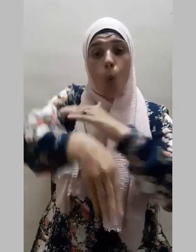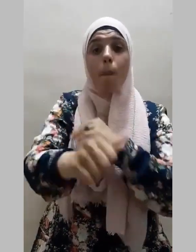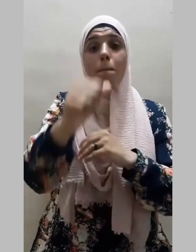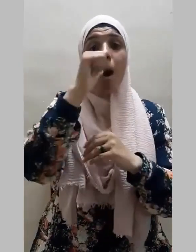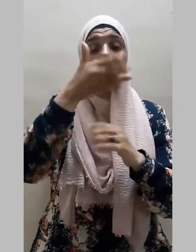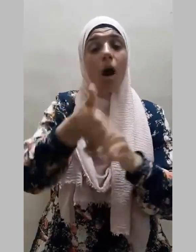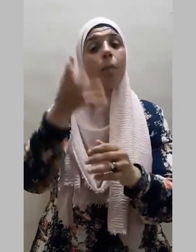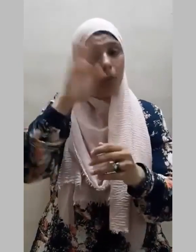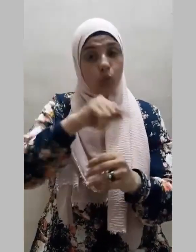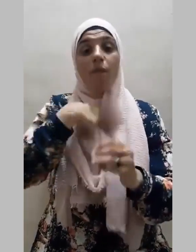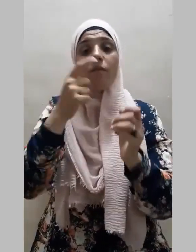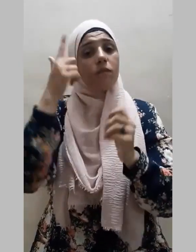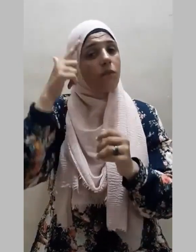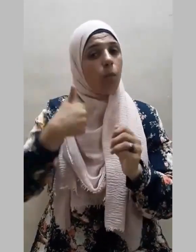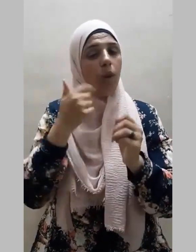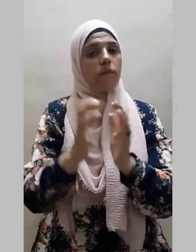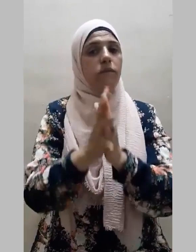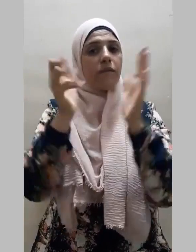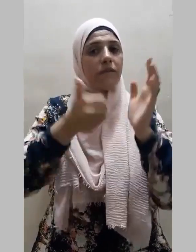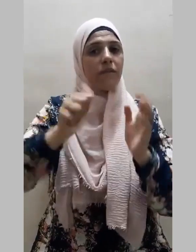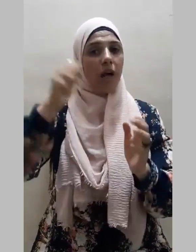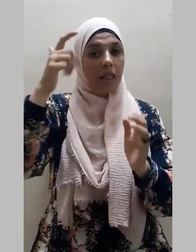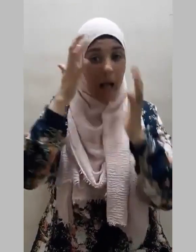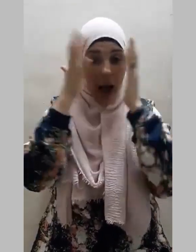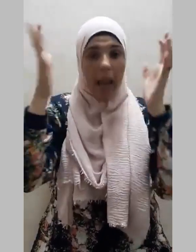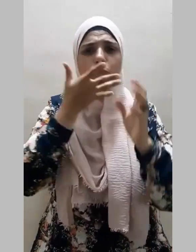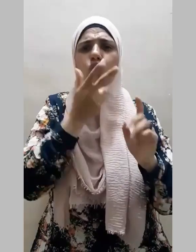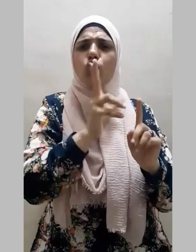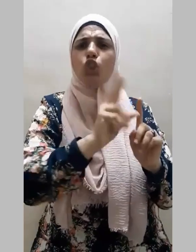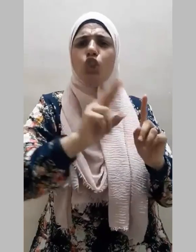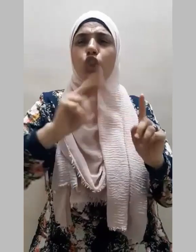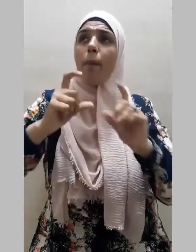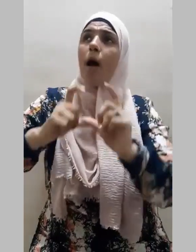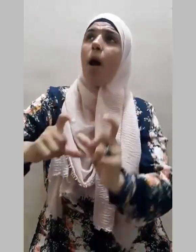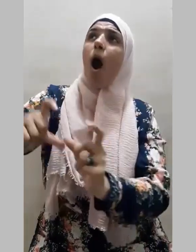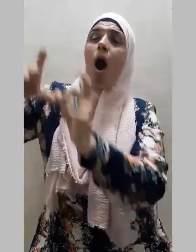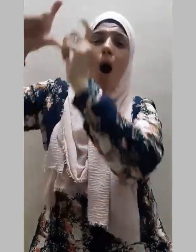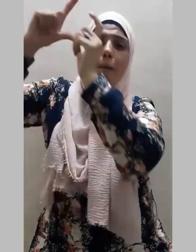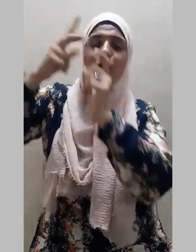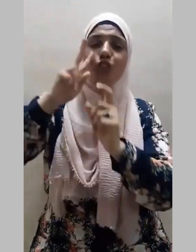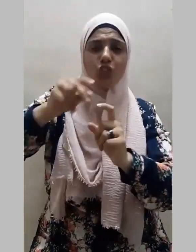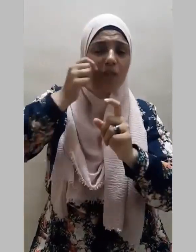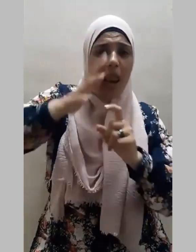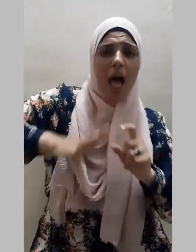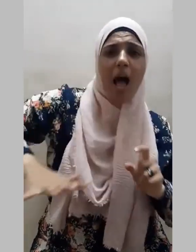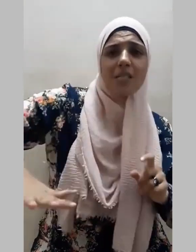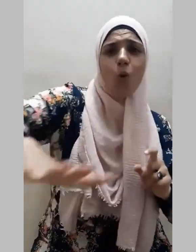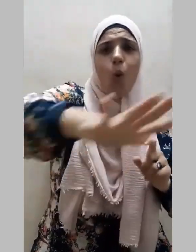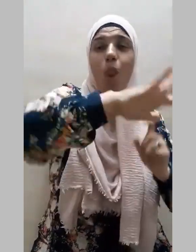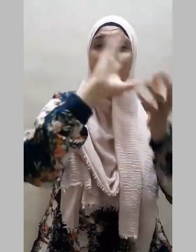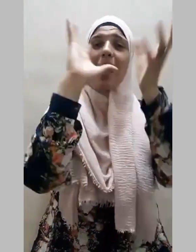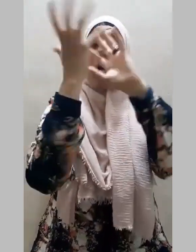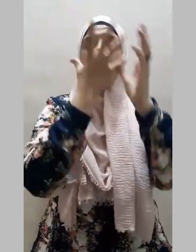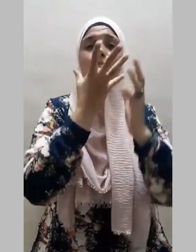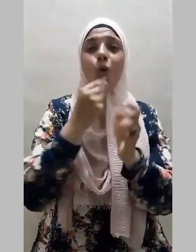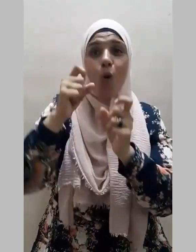فضل العالم على العابد كفضل القمر ليلة البدر على سائل الكواكب وإن